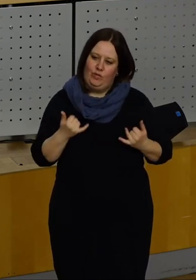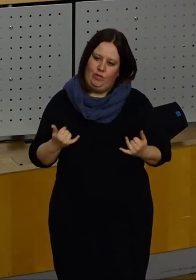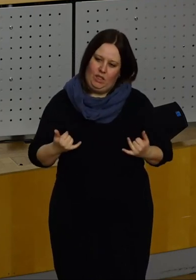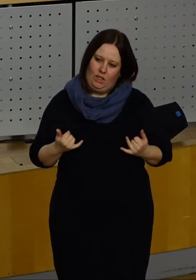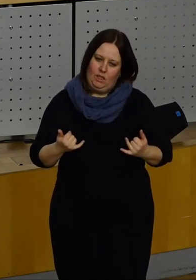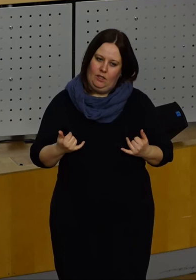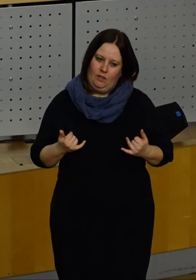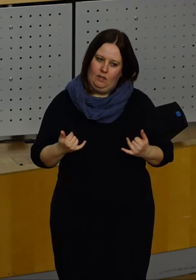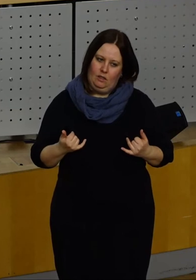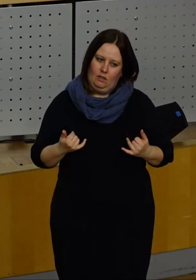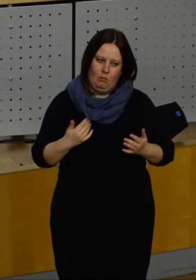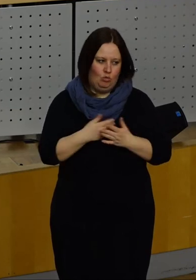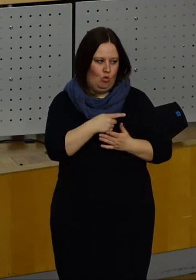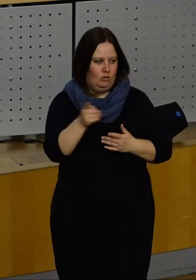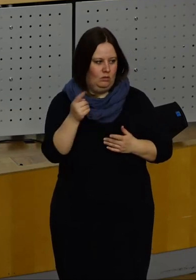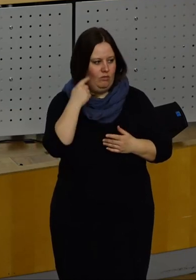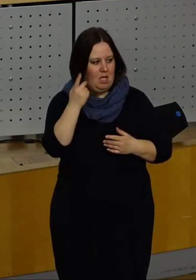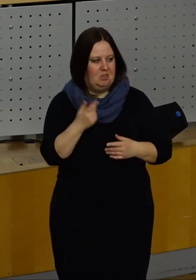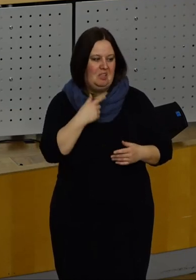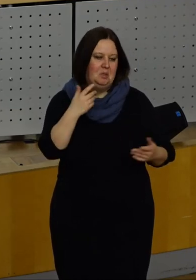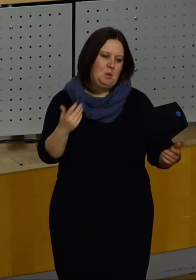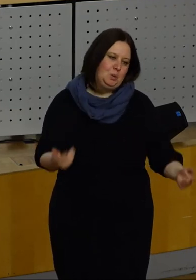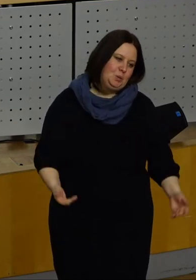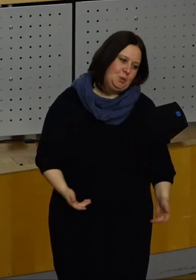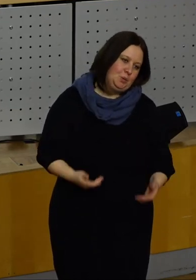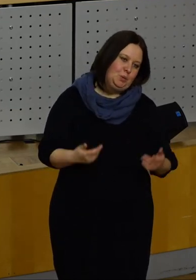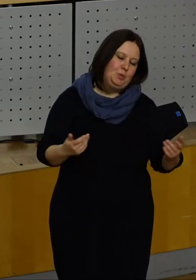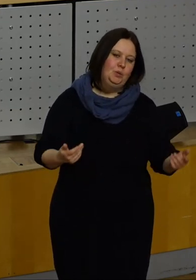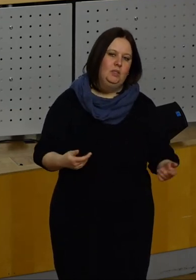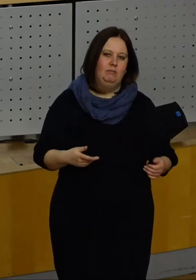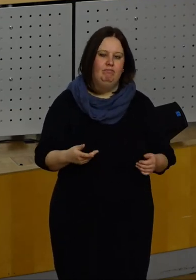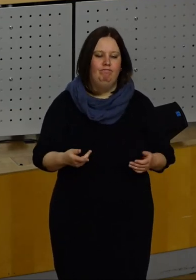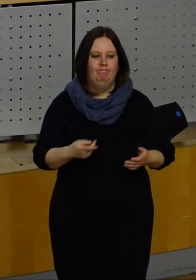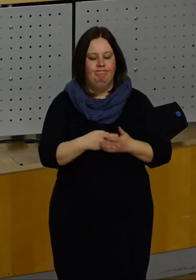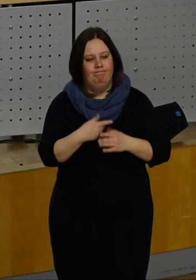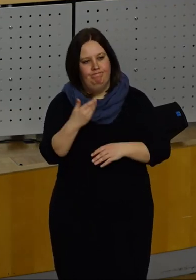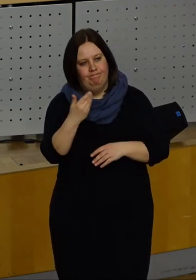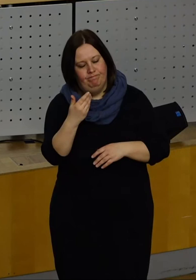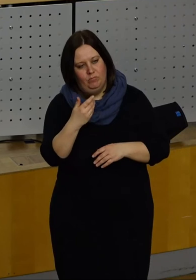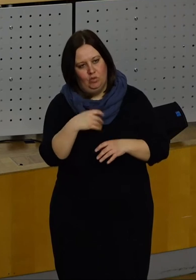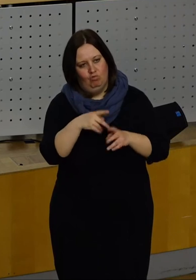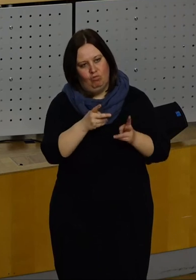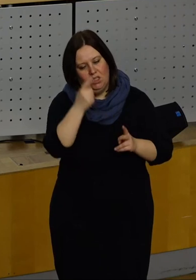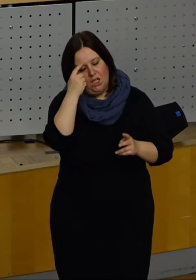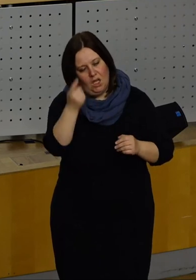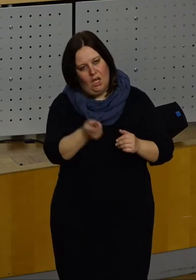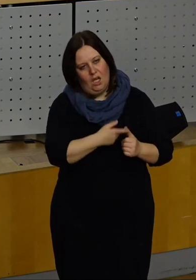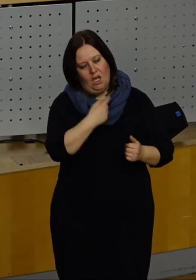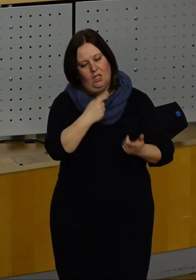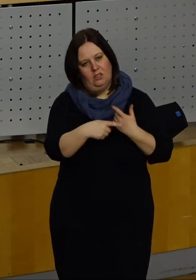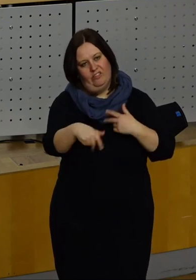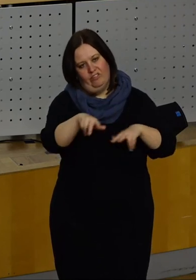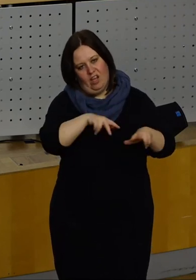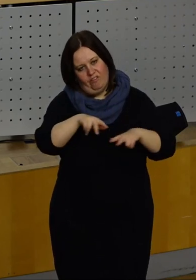Alle die, die jetzt schon fleißig zugehört haben, werden sich gesagt haben, ja, die reden von dem Stadtrat, die reden von der